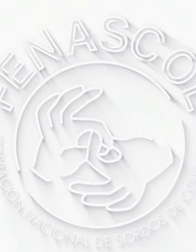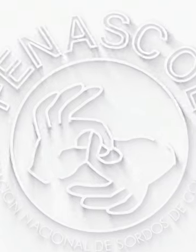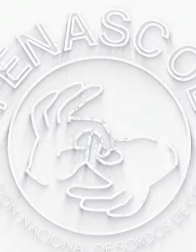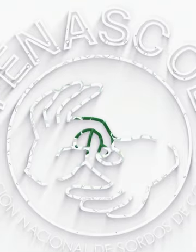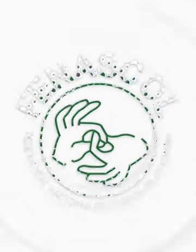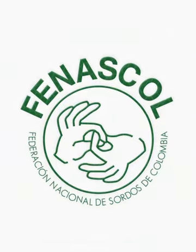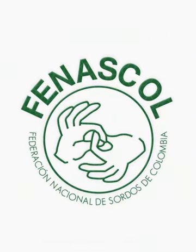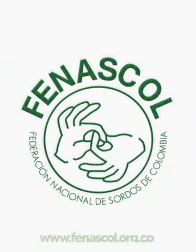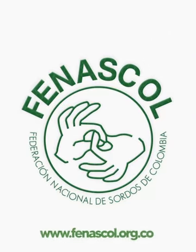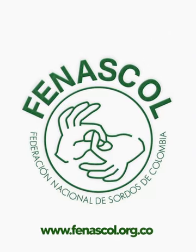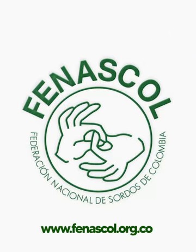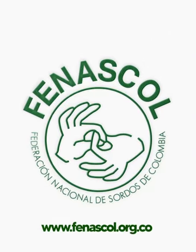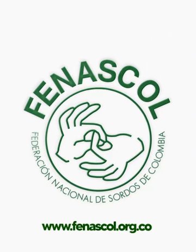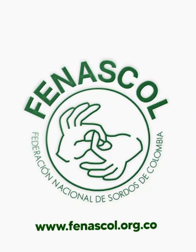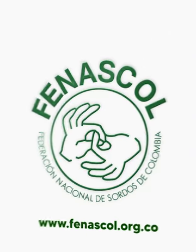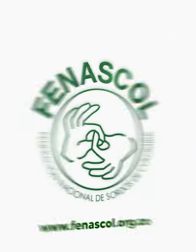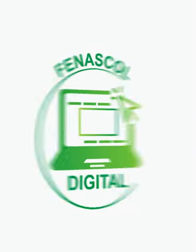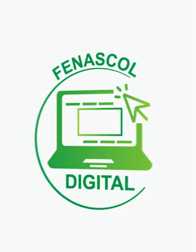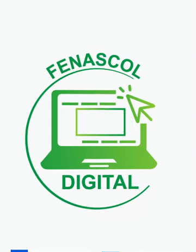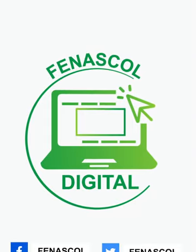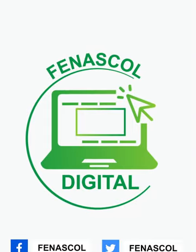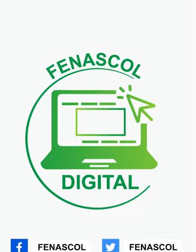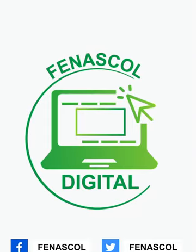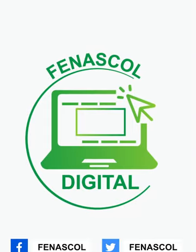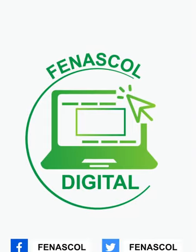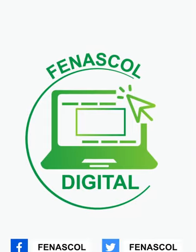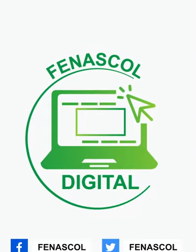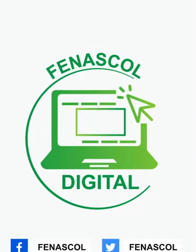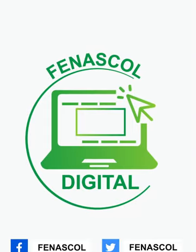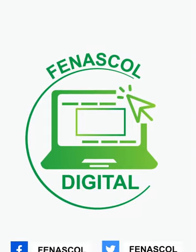¡Nos vemos pronto!